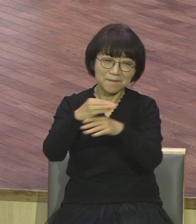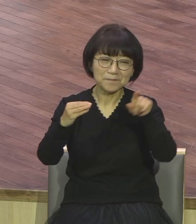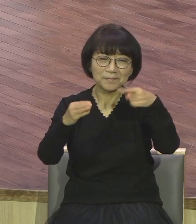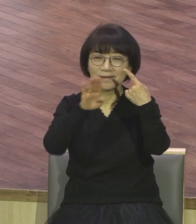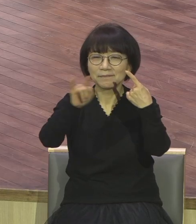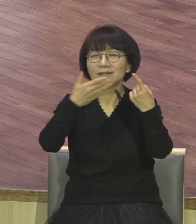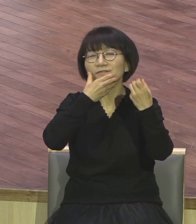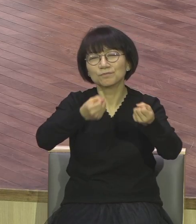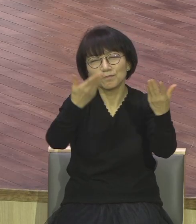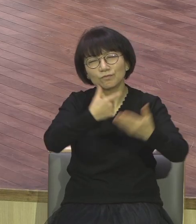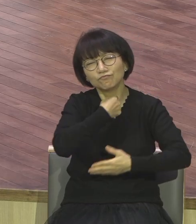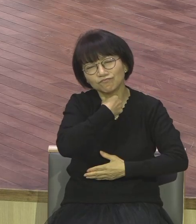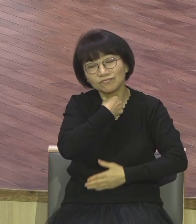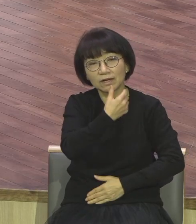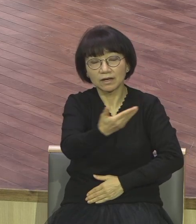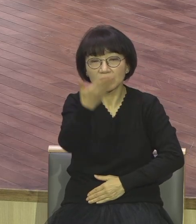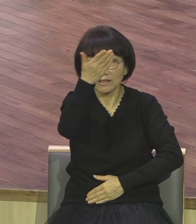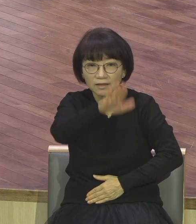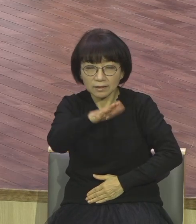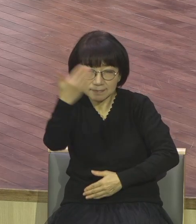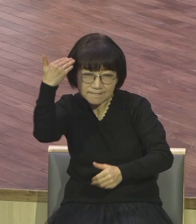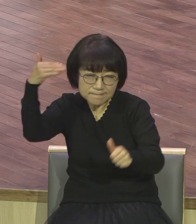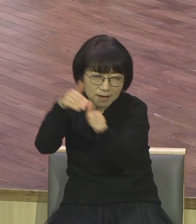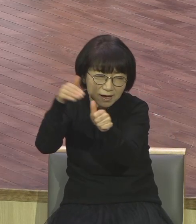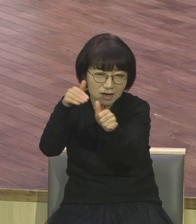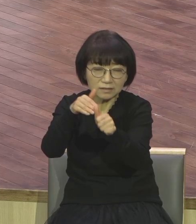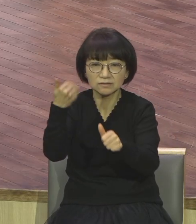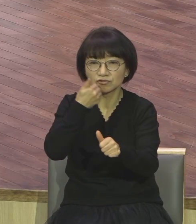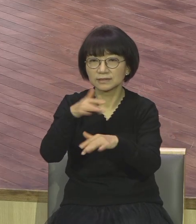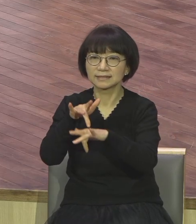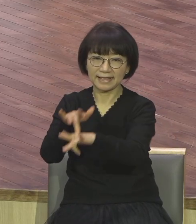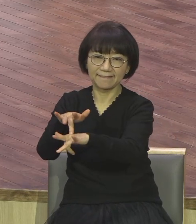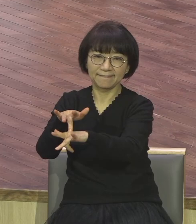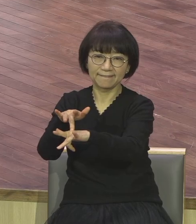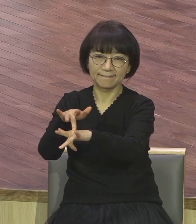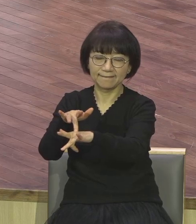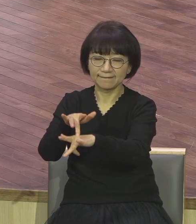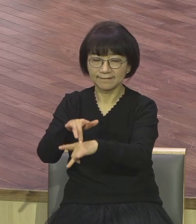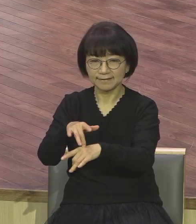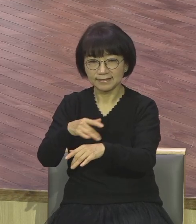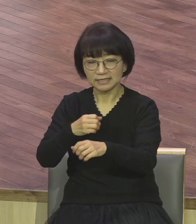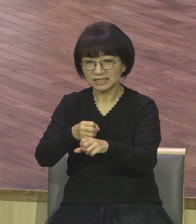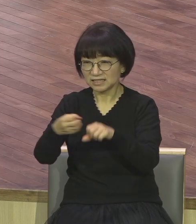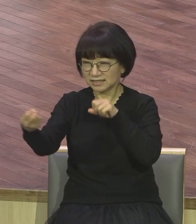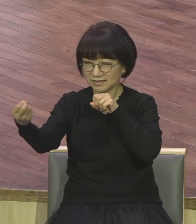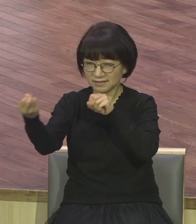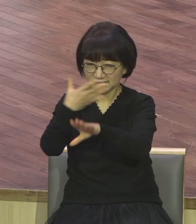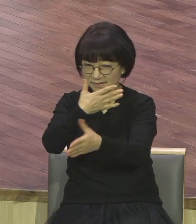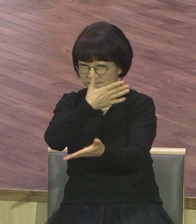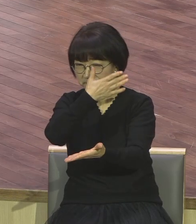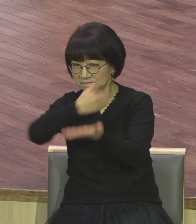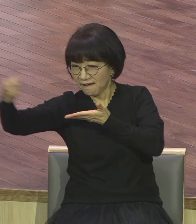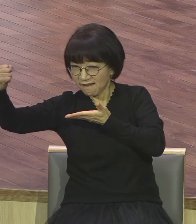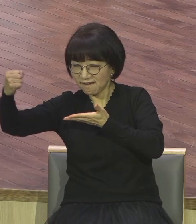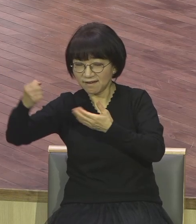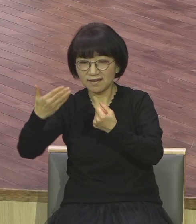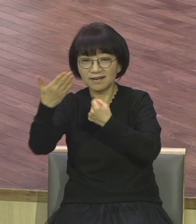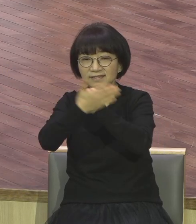못 백배의 결실 못 맺도록 응답 못 받도록 은혜 못 받도록 하나님의 축복을 못